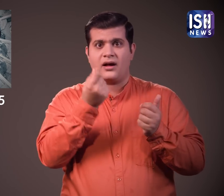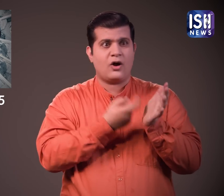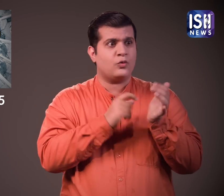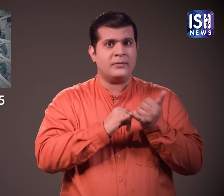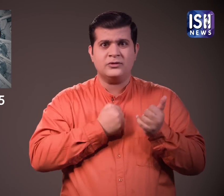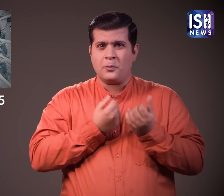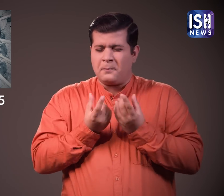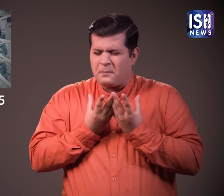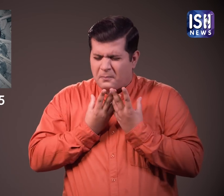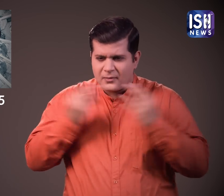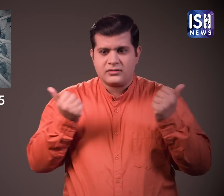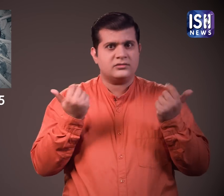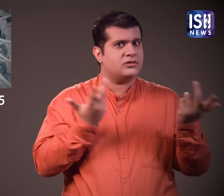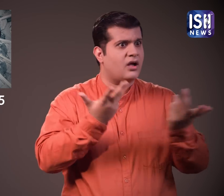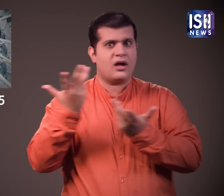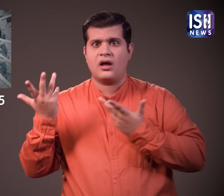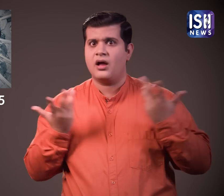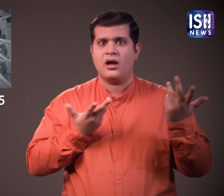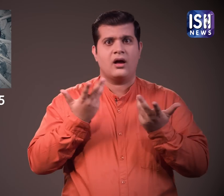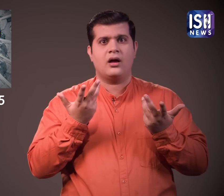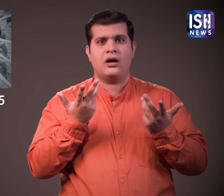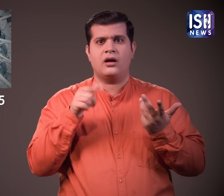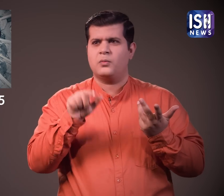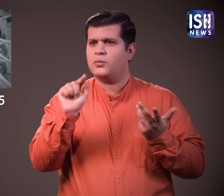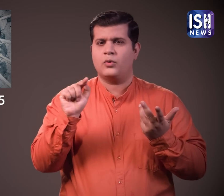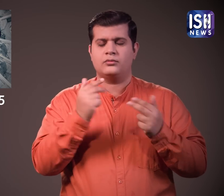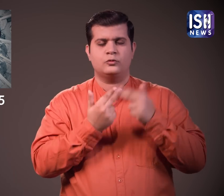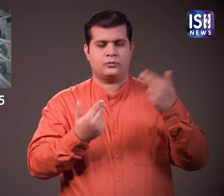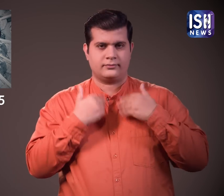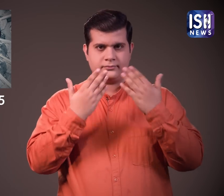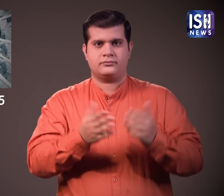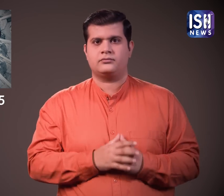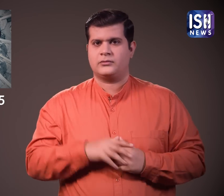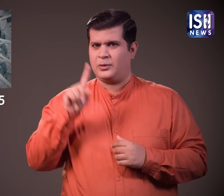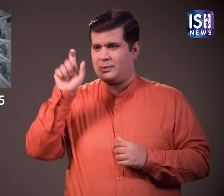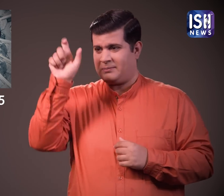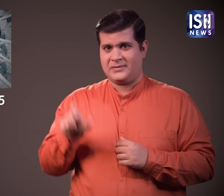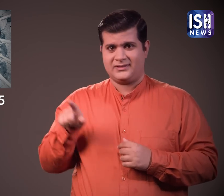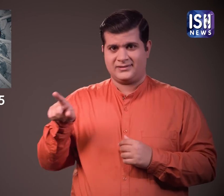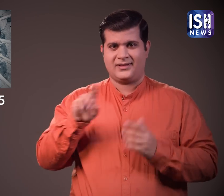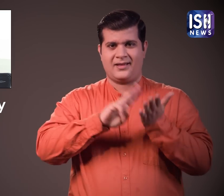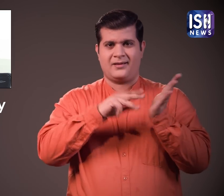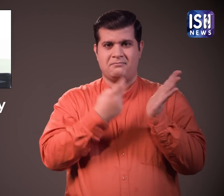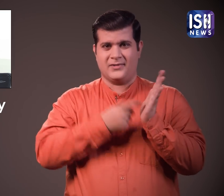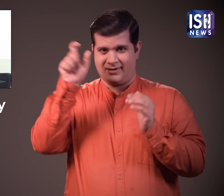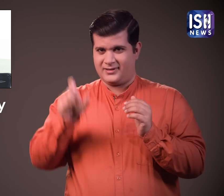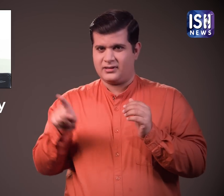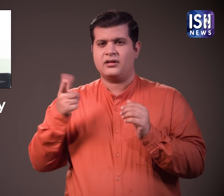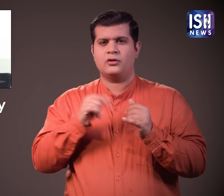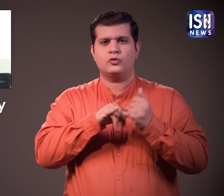.5 करोर रुपे के नोट गायब है मैं आपको इसके बारे में बताता हूँ एक्टिविस्ट मनरोंजन